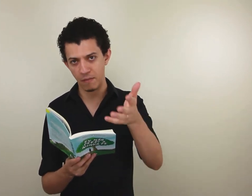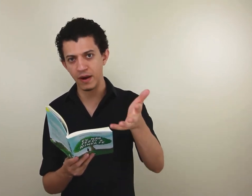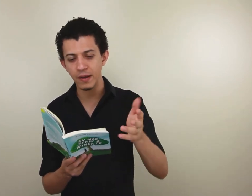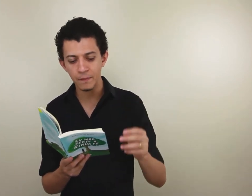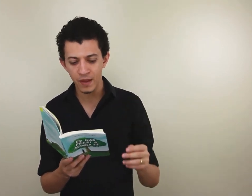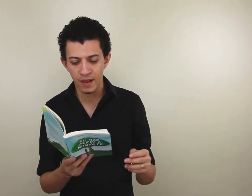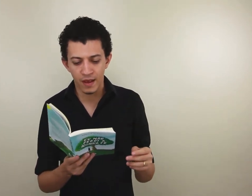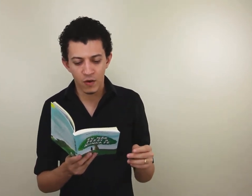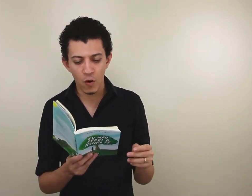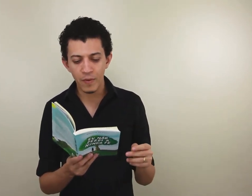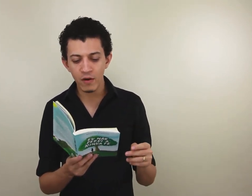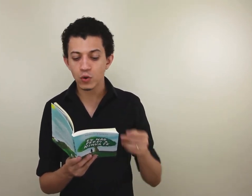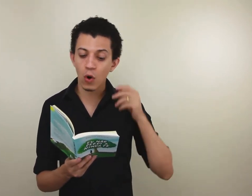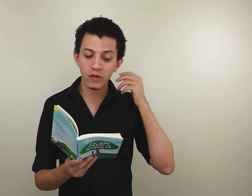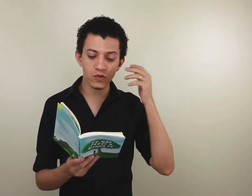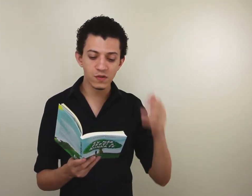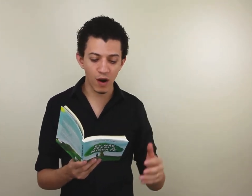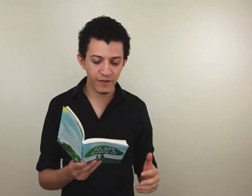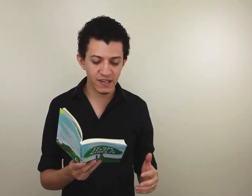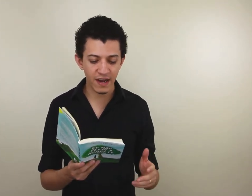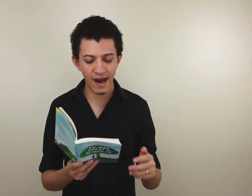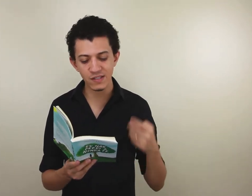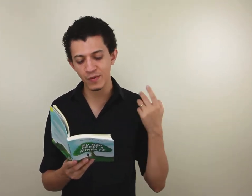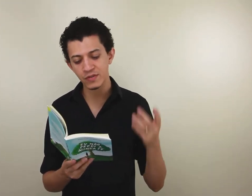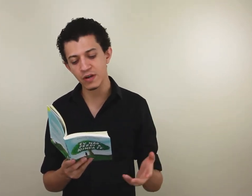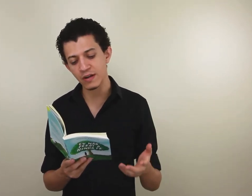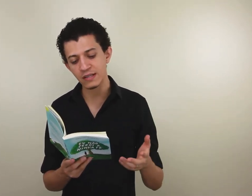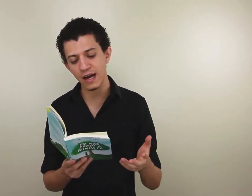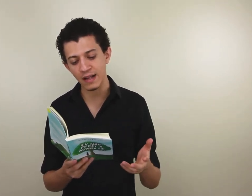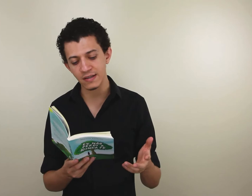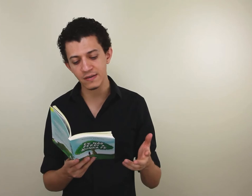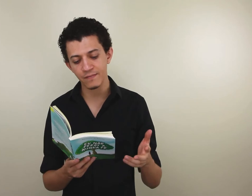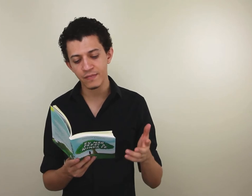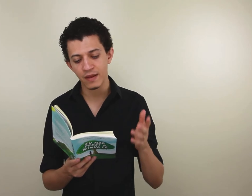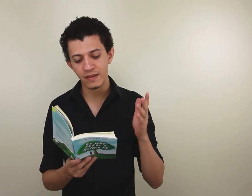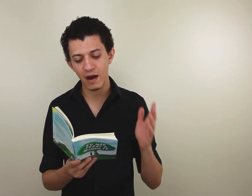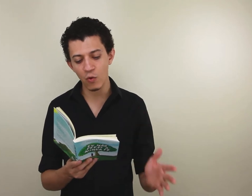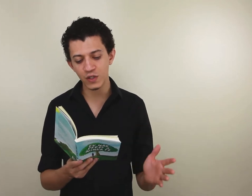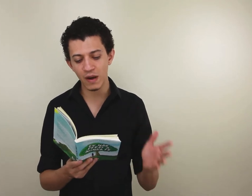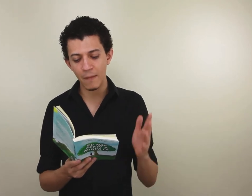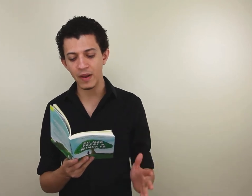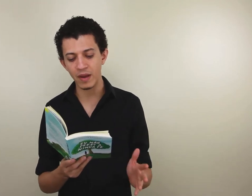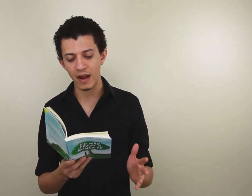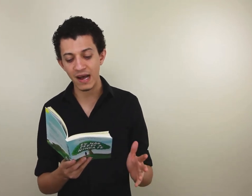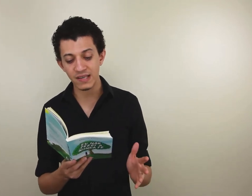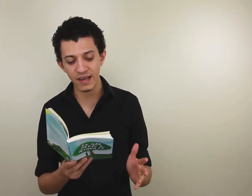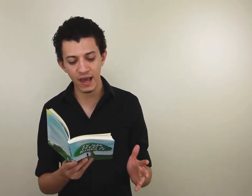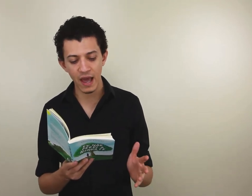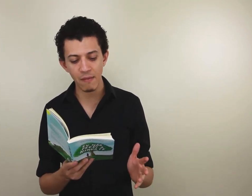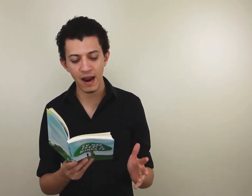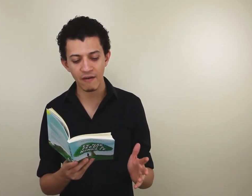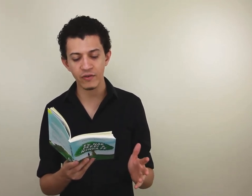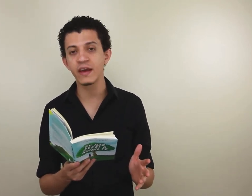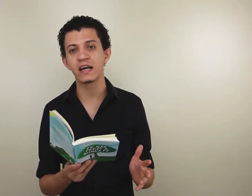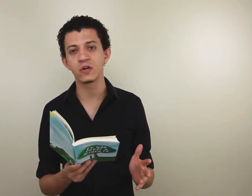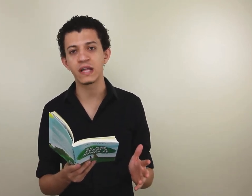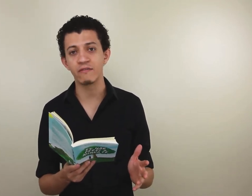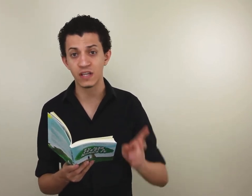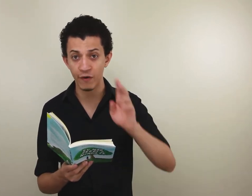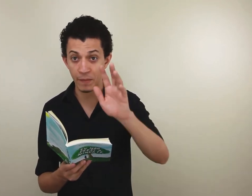minha mãe, cobriam todos os móveis da casa, posicionando as cartas da última à primeira. A seguir, embalavam e encaixotavam. Isso foi a